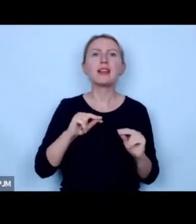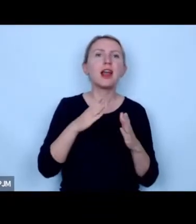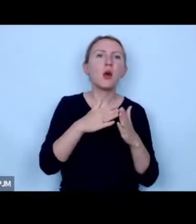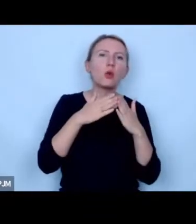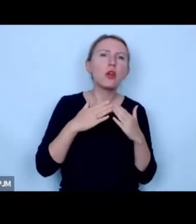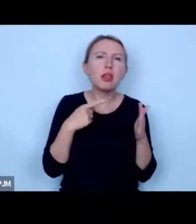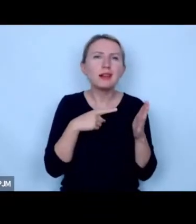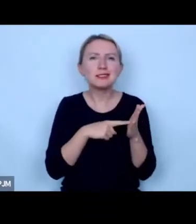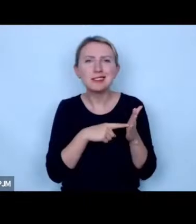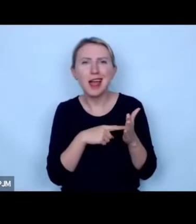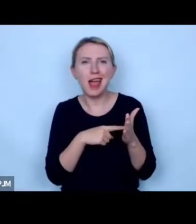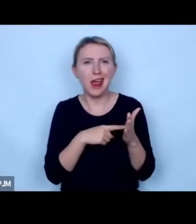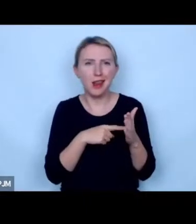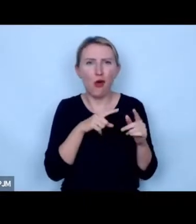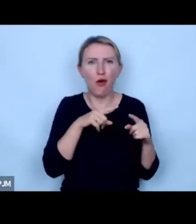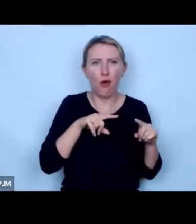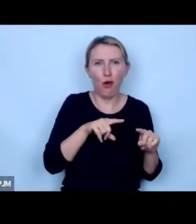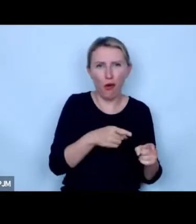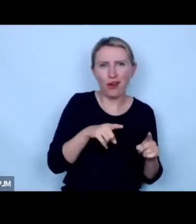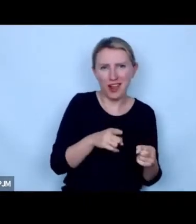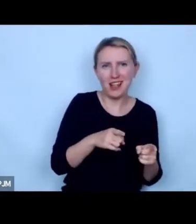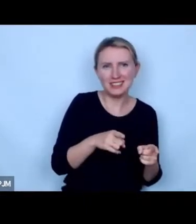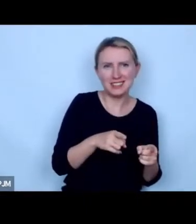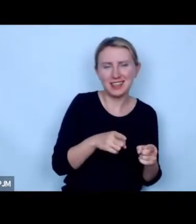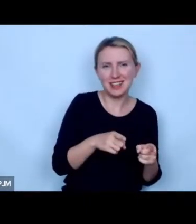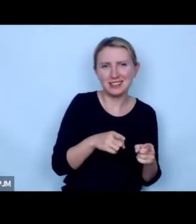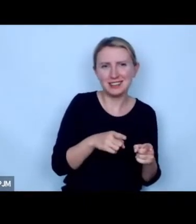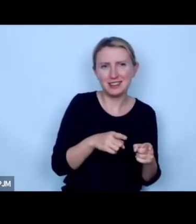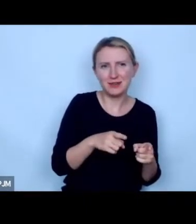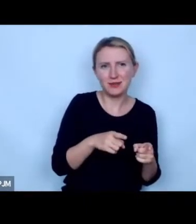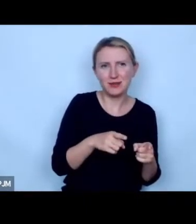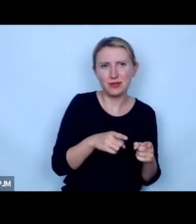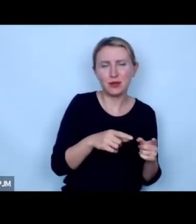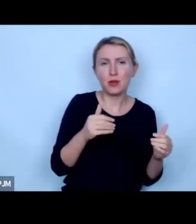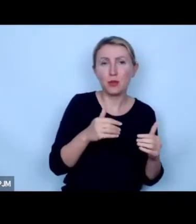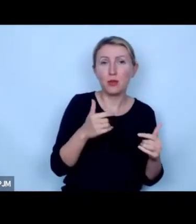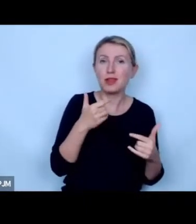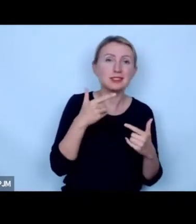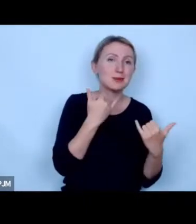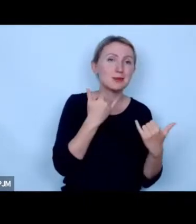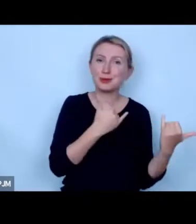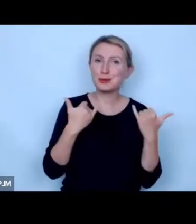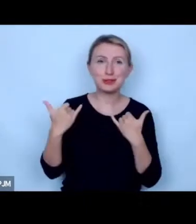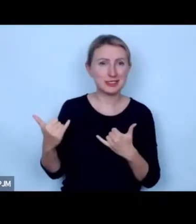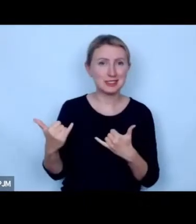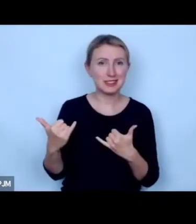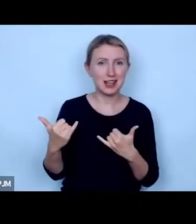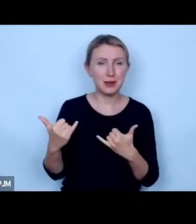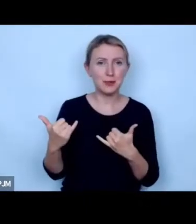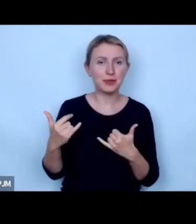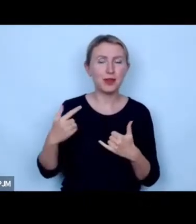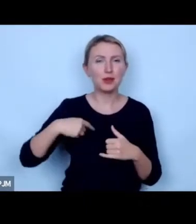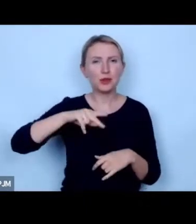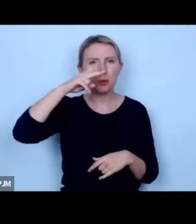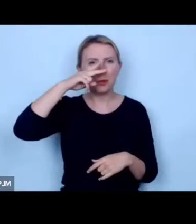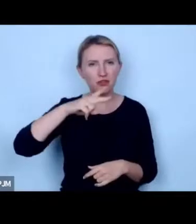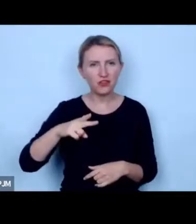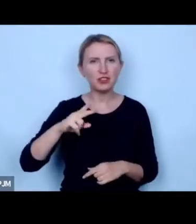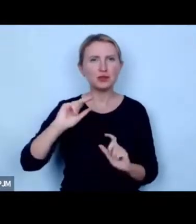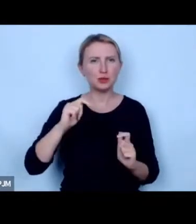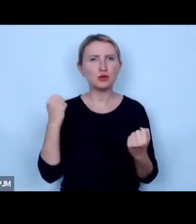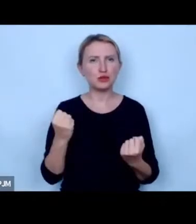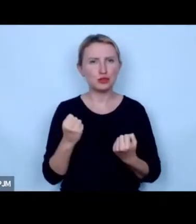interesy podmiotów i organizujących robią ogromną różnicę to po prostu dzieje się na naszych oczach